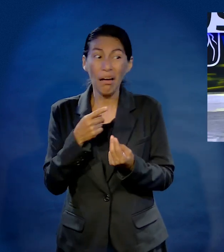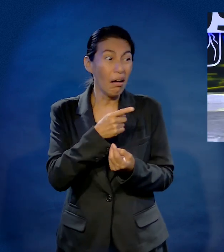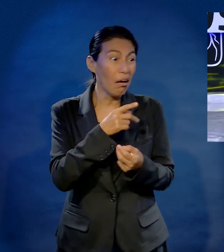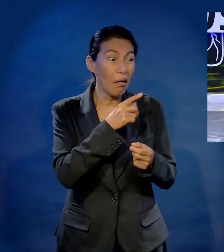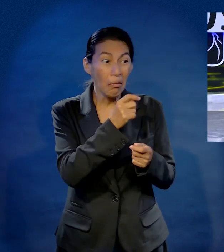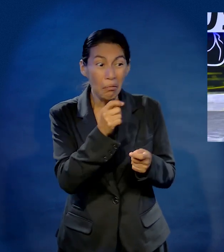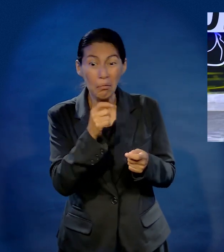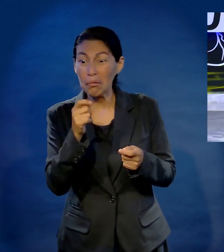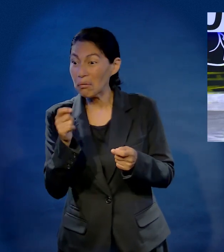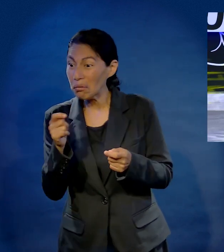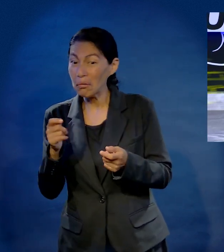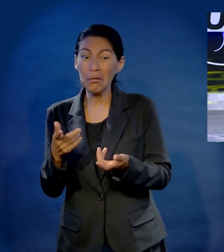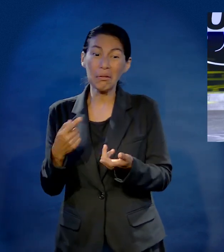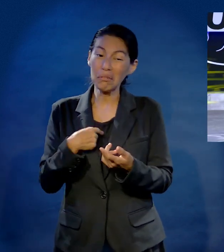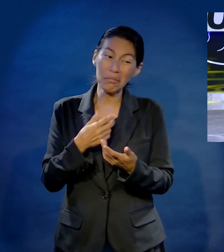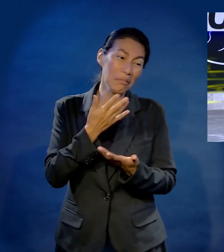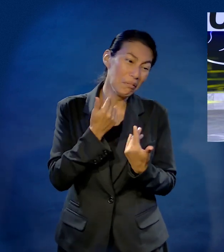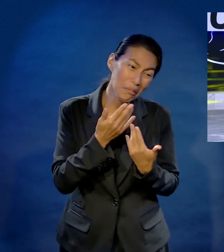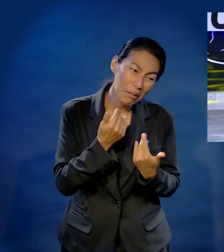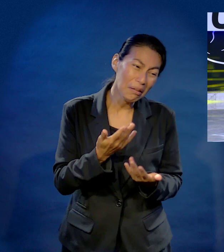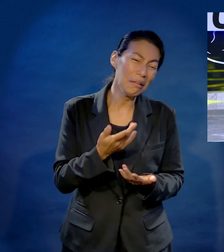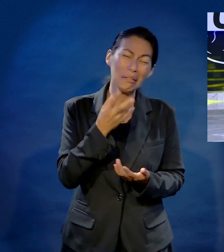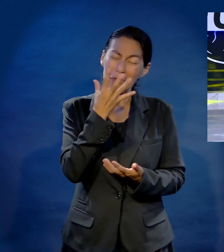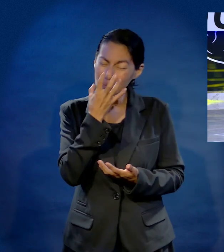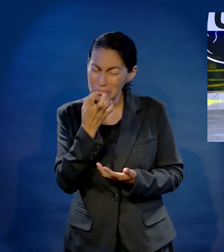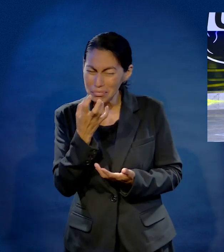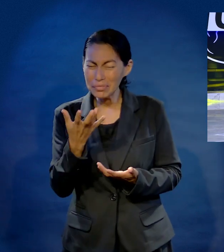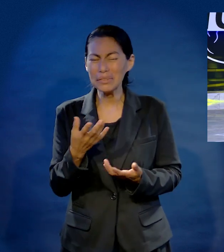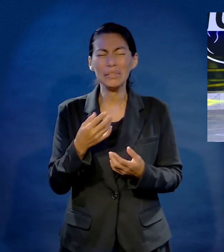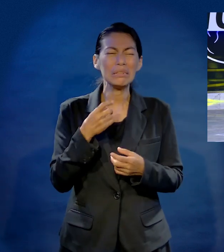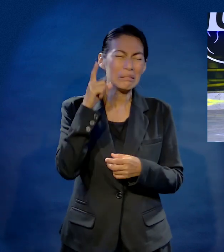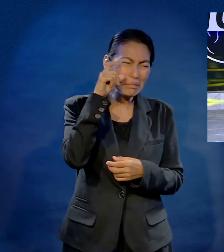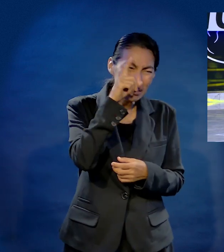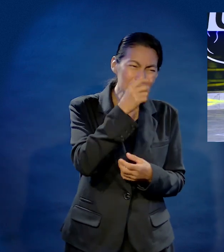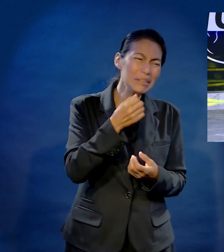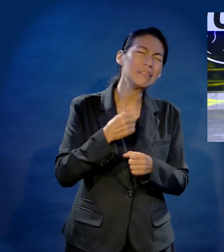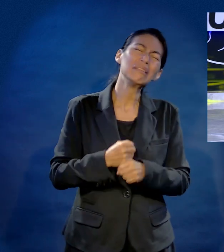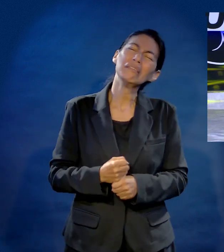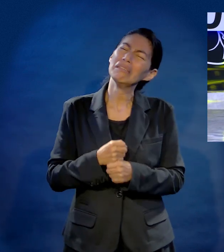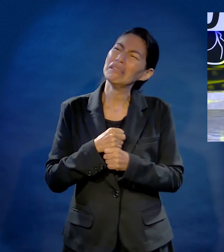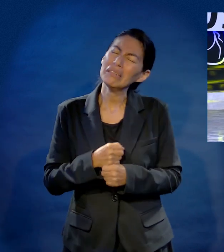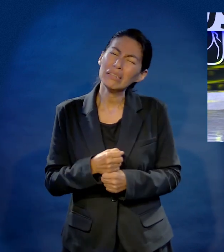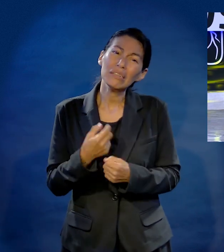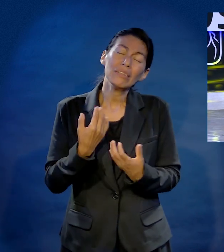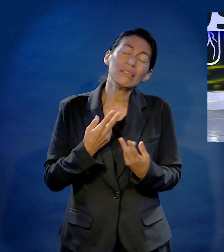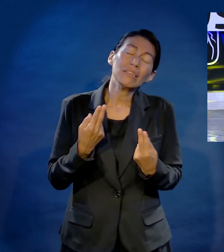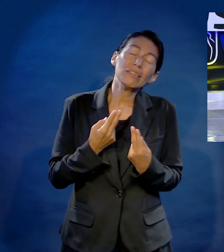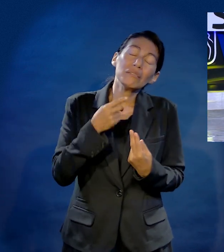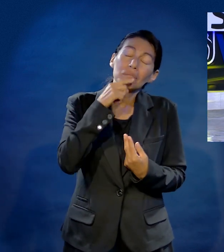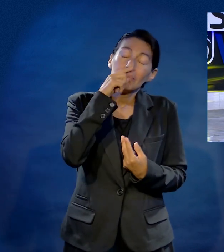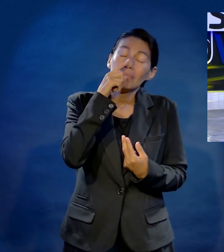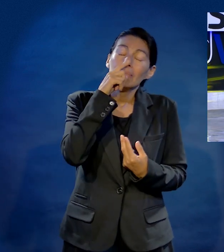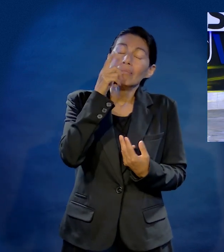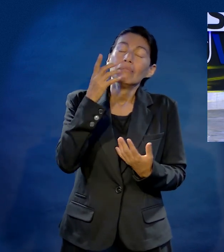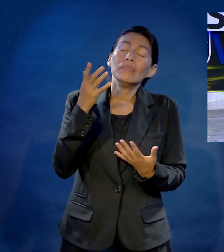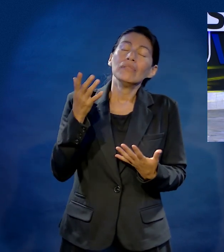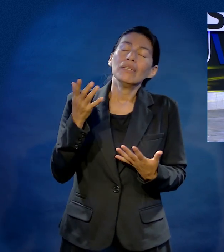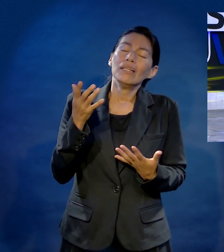tú estás necesitando, todas tienen y yo no. Ay, es que quiero a alguien. Ay, yo no puedo. Ay, es que me haces falta para